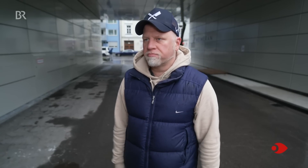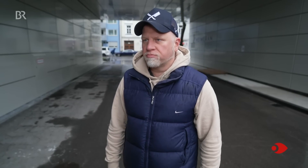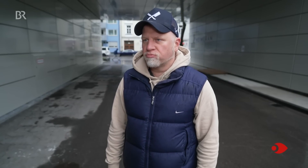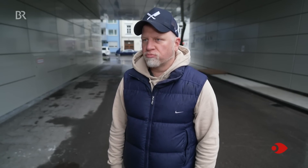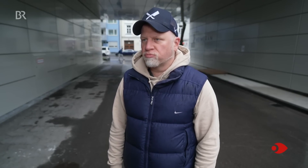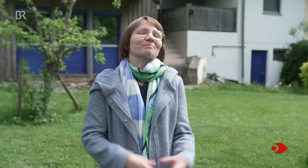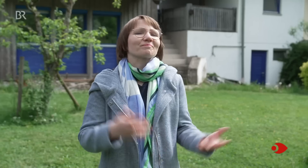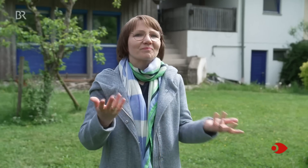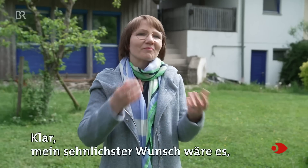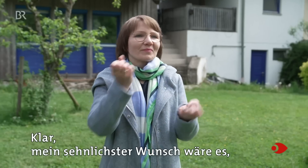Klar,